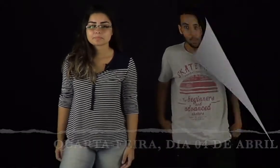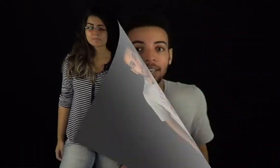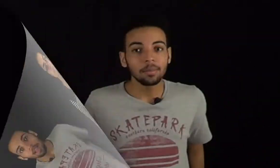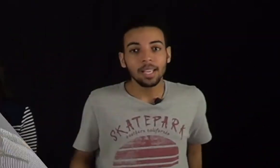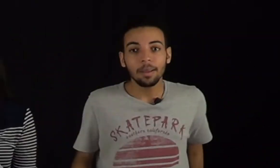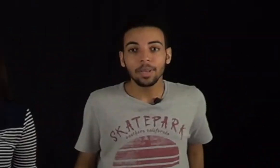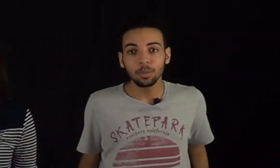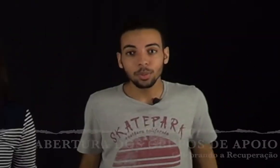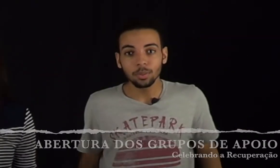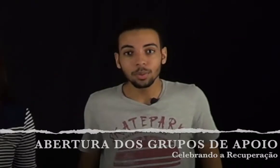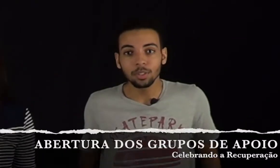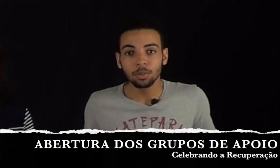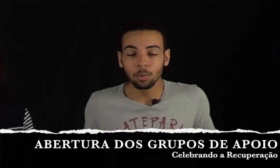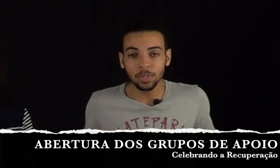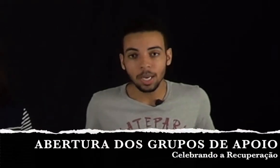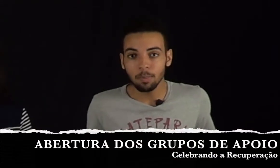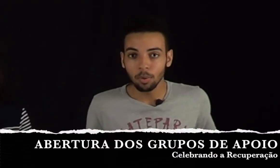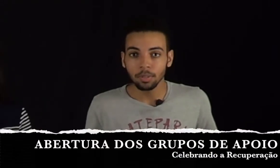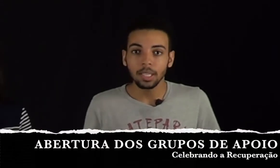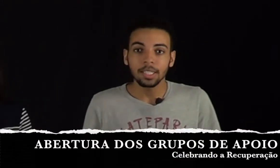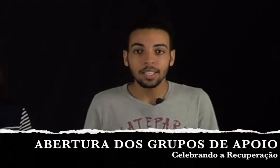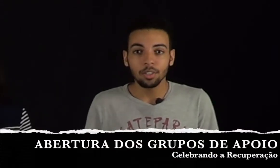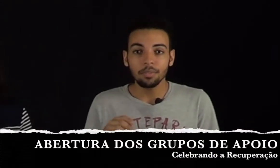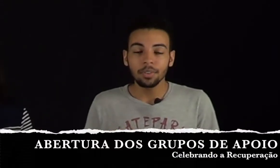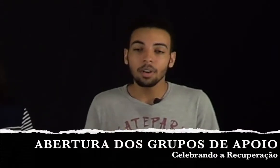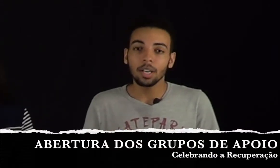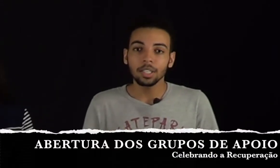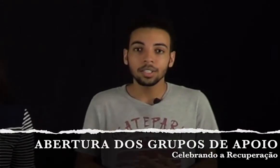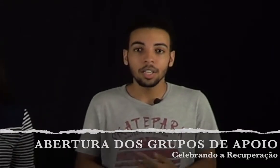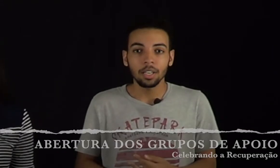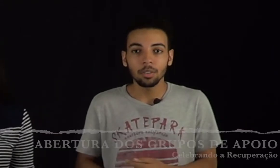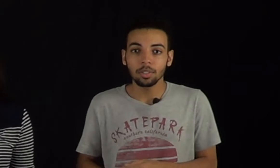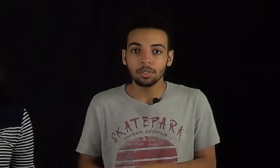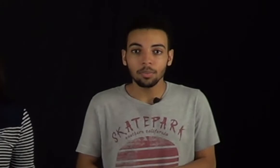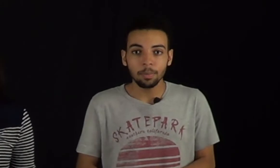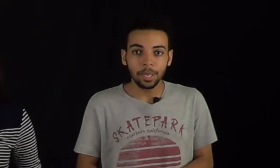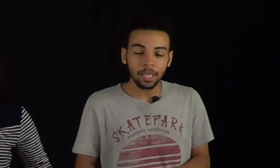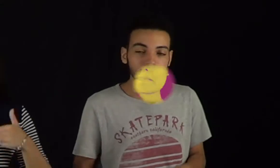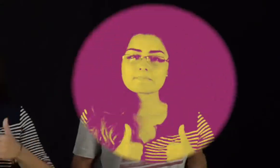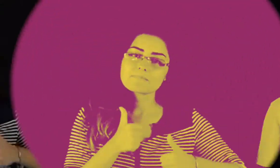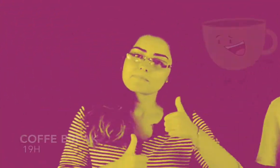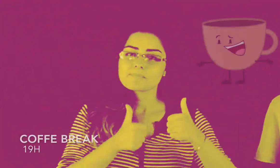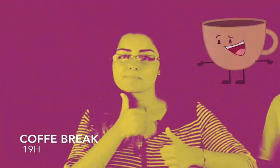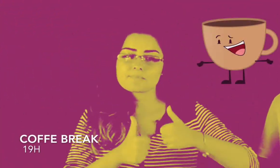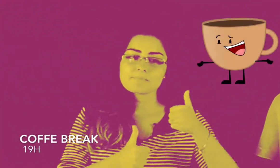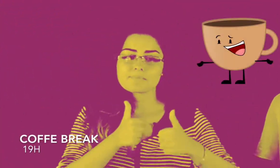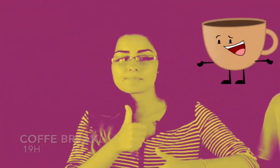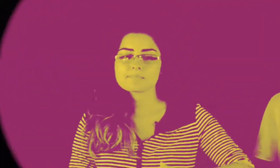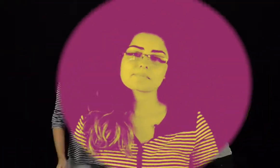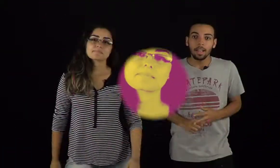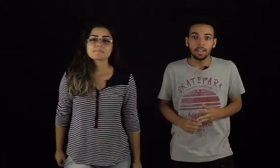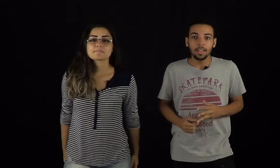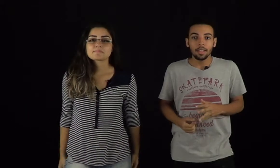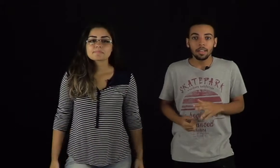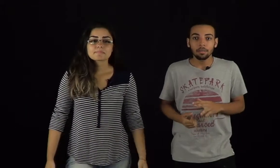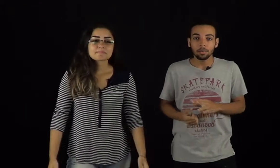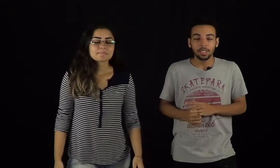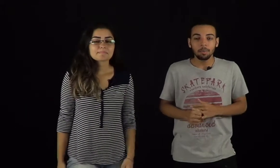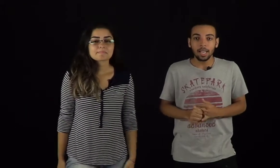Teremos a abertura dos grupos de apoio. 19h tem nosso Coffee Break, 19h30 vamos ter a